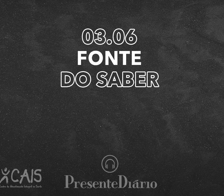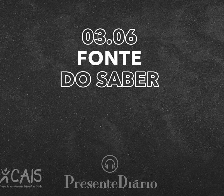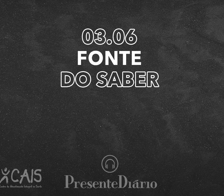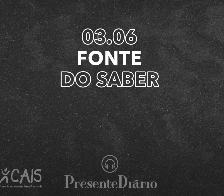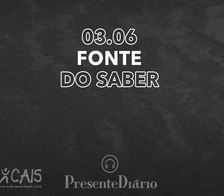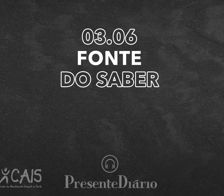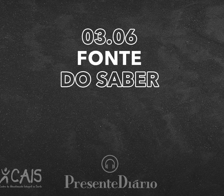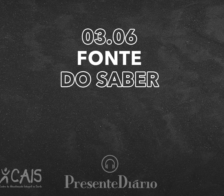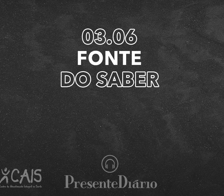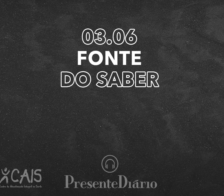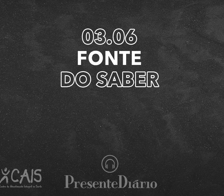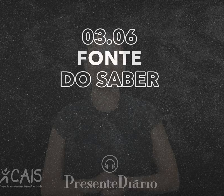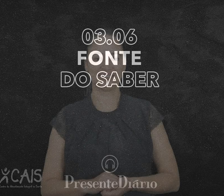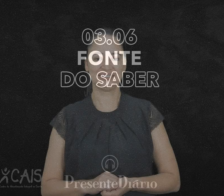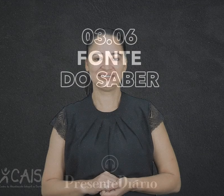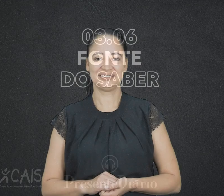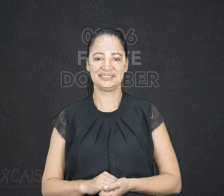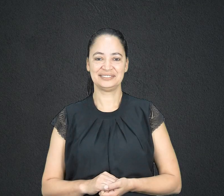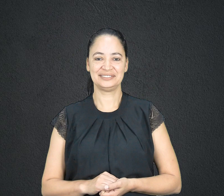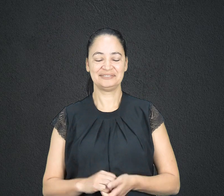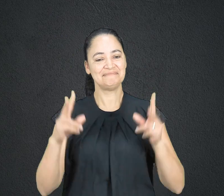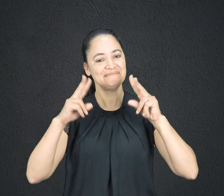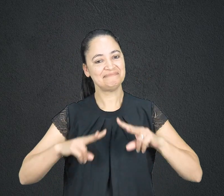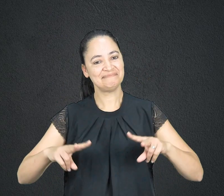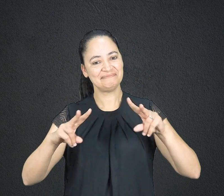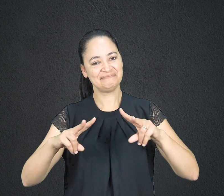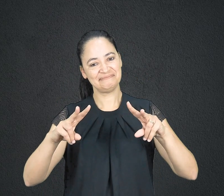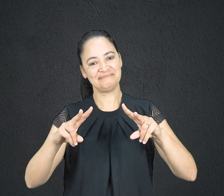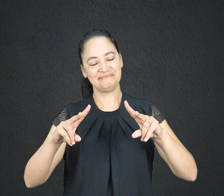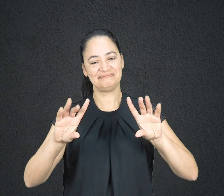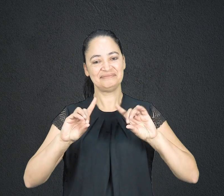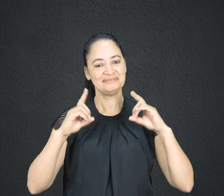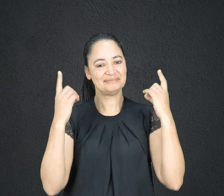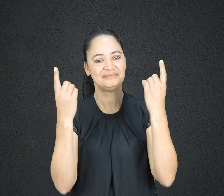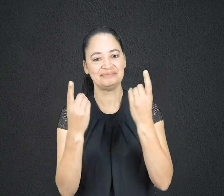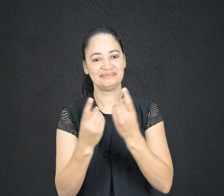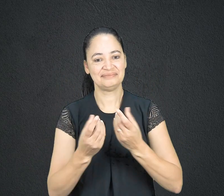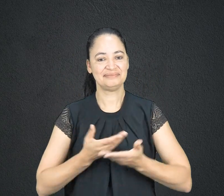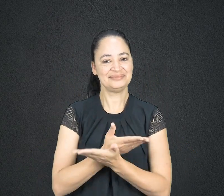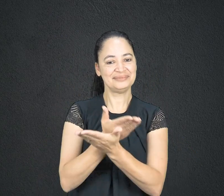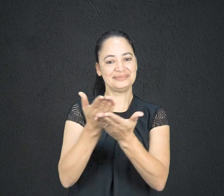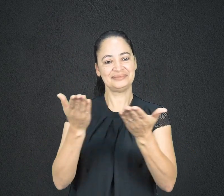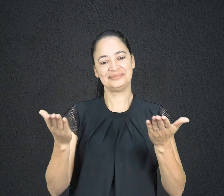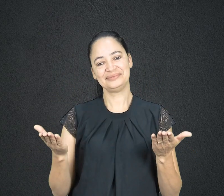Ouça agora Presente Diário, o devocional de todos os que buscam a Deus.